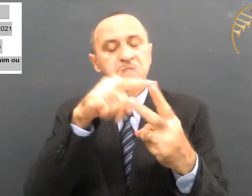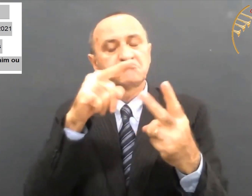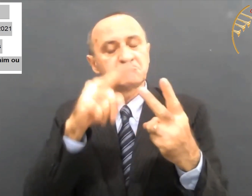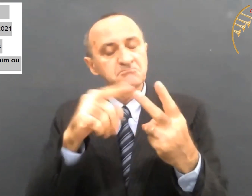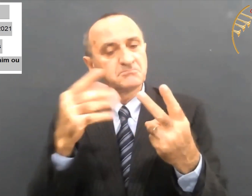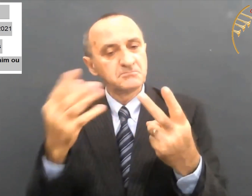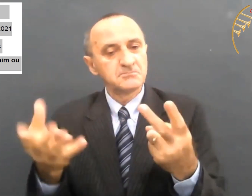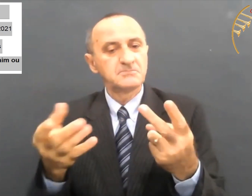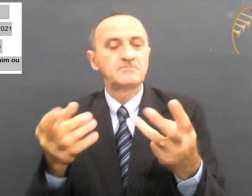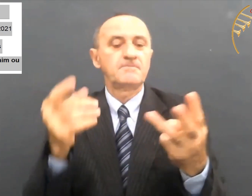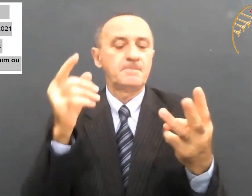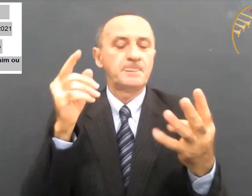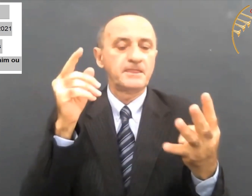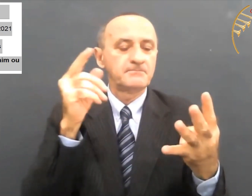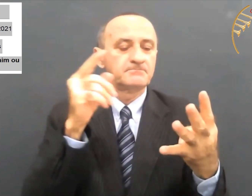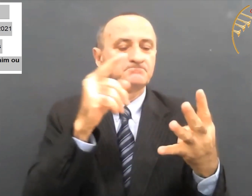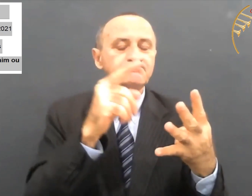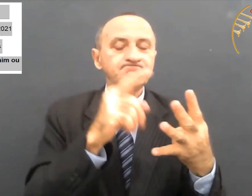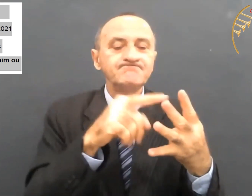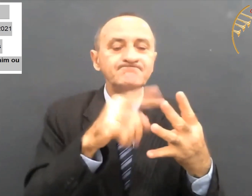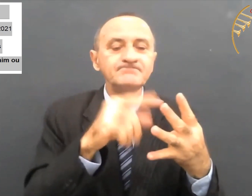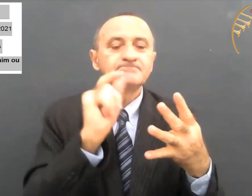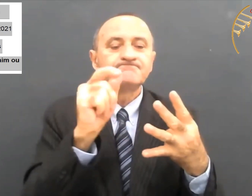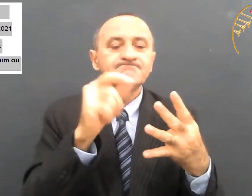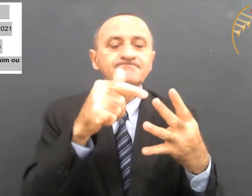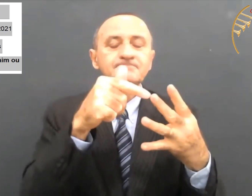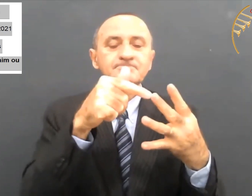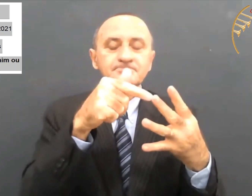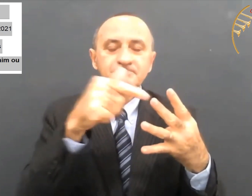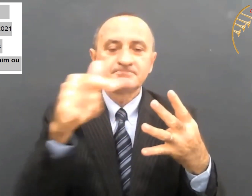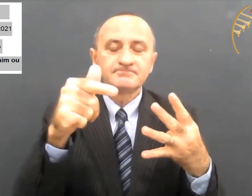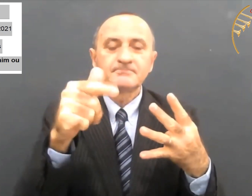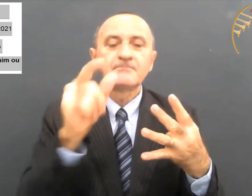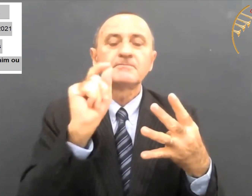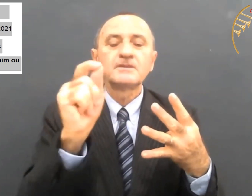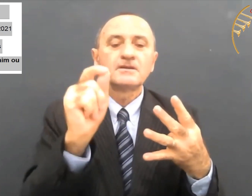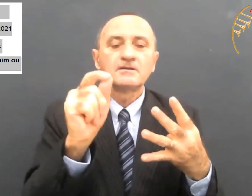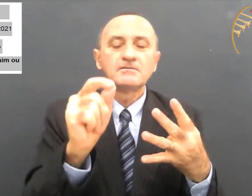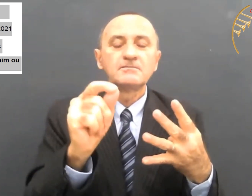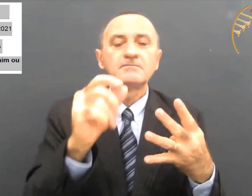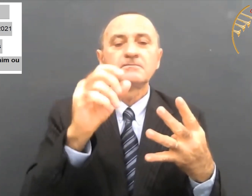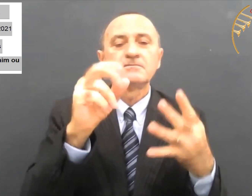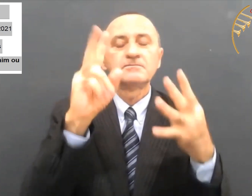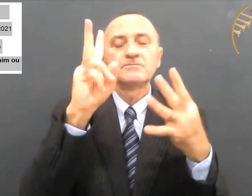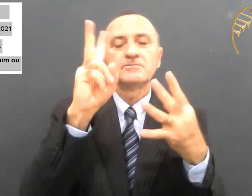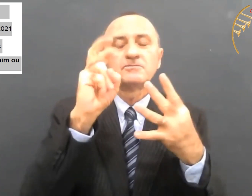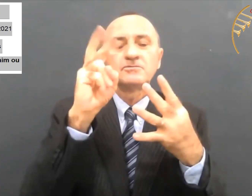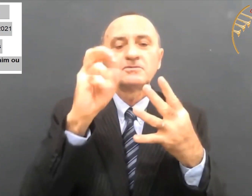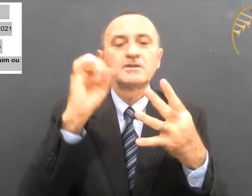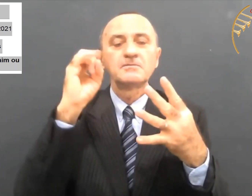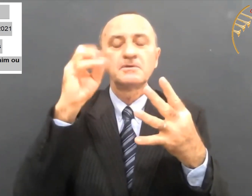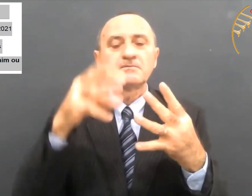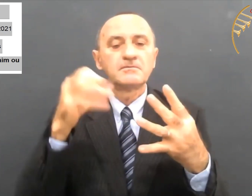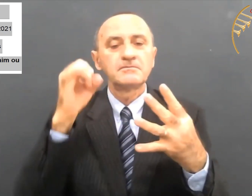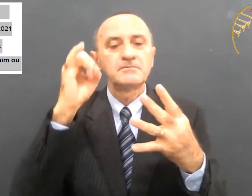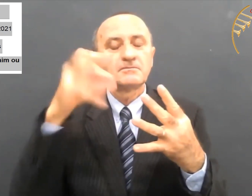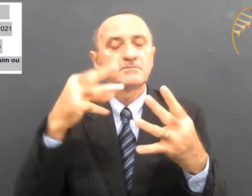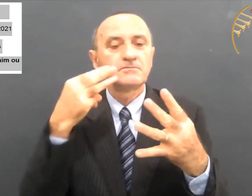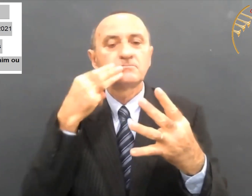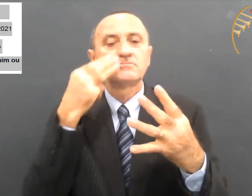Na segunda semana é a semana do jejum. Vejam